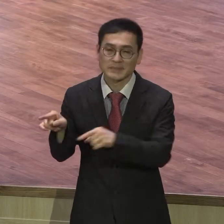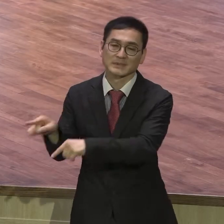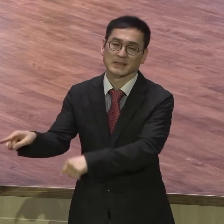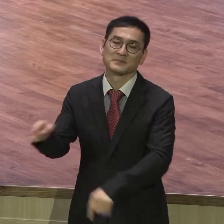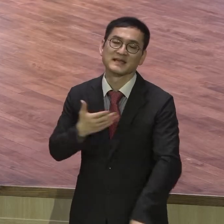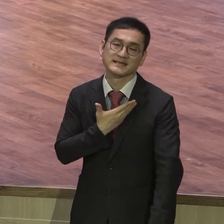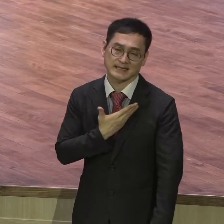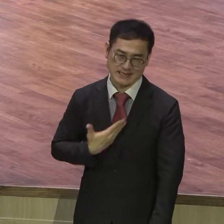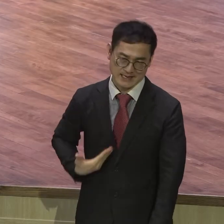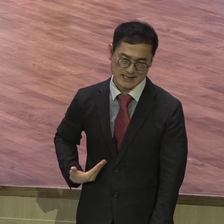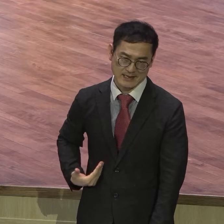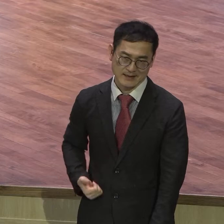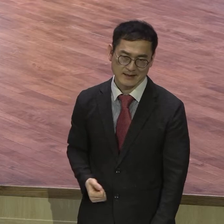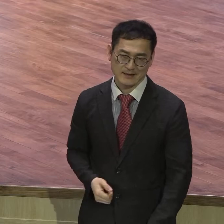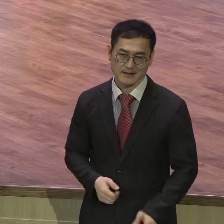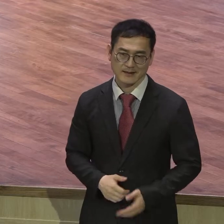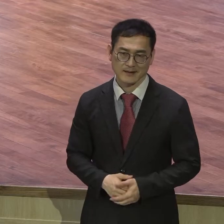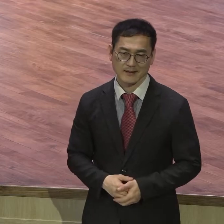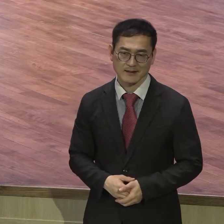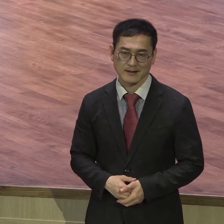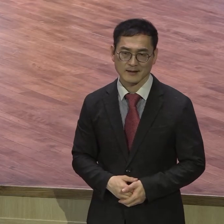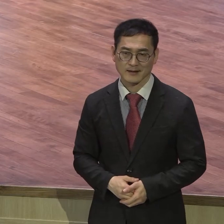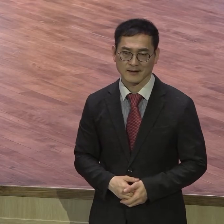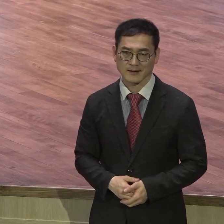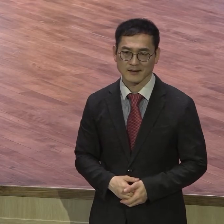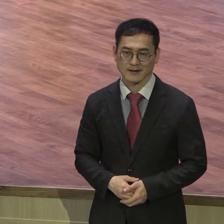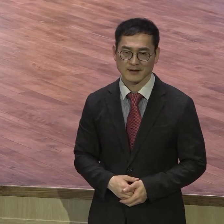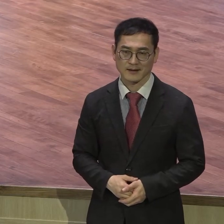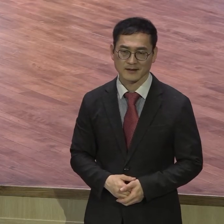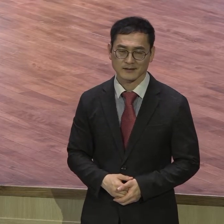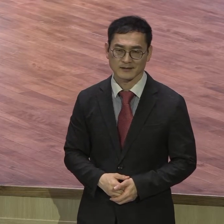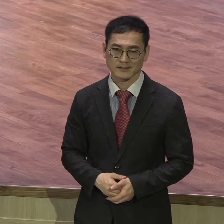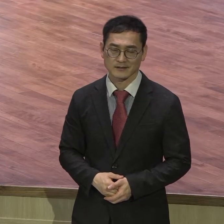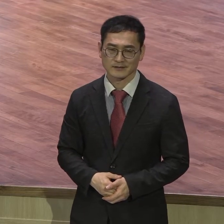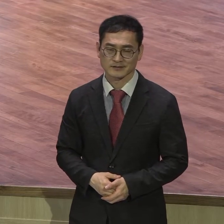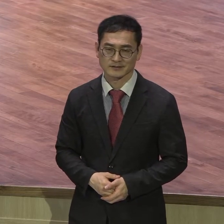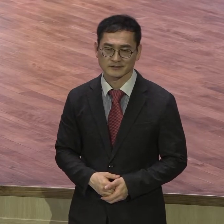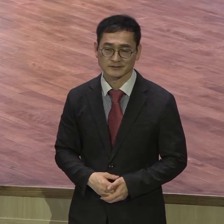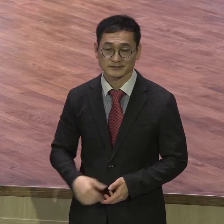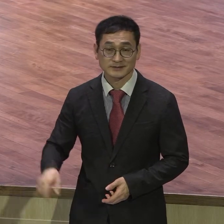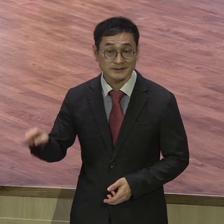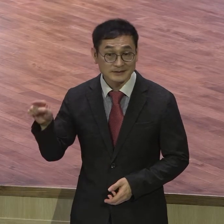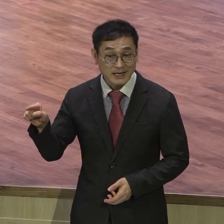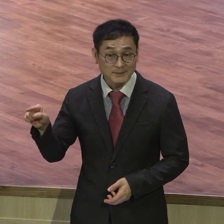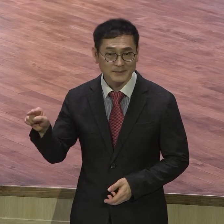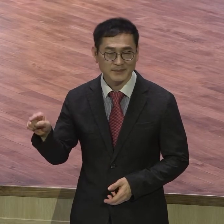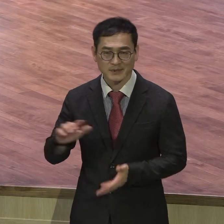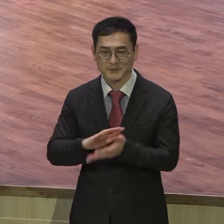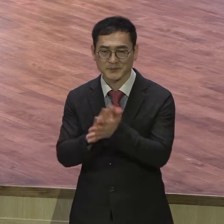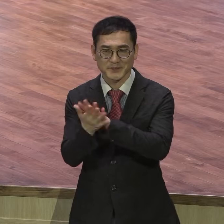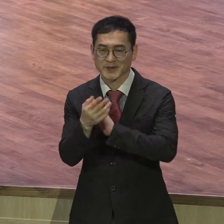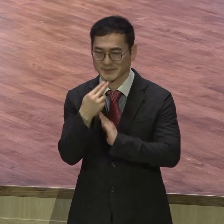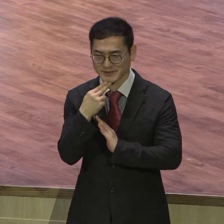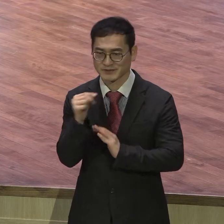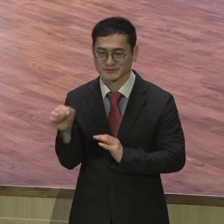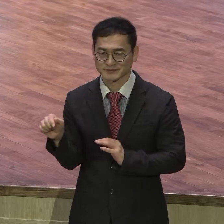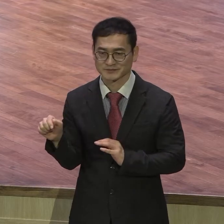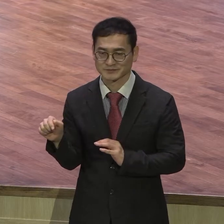담났다 충격받았다 그 사람은 성령의 사람이요 그 사람은 절대 변하지 않습니다 새가족들이